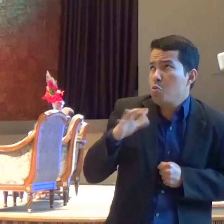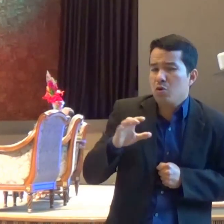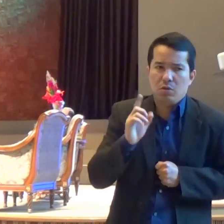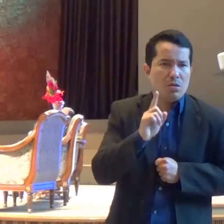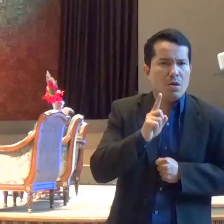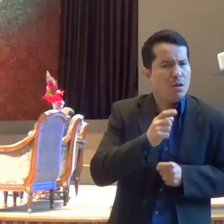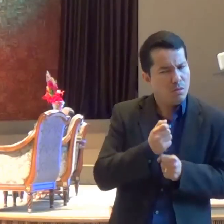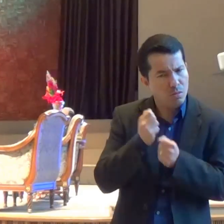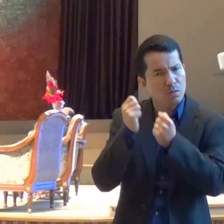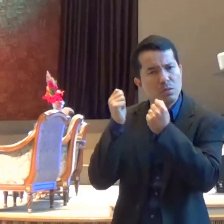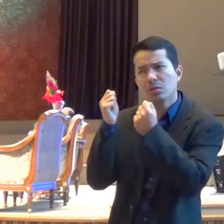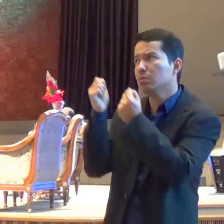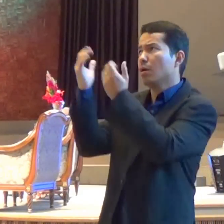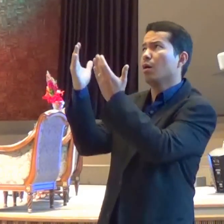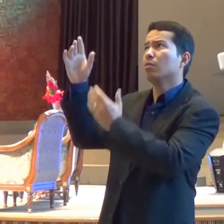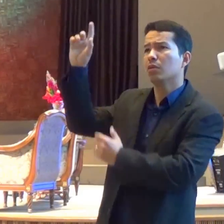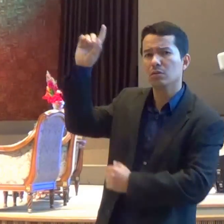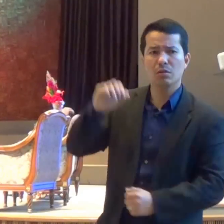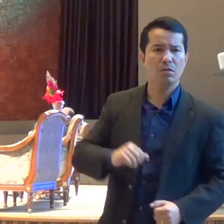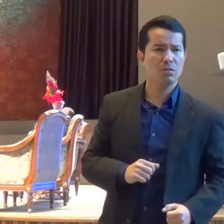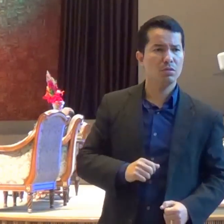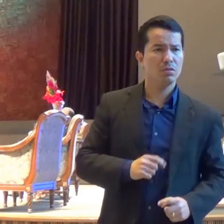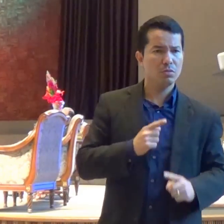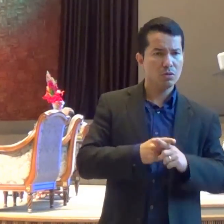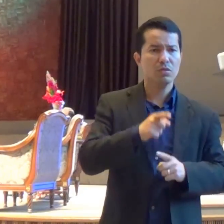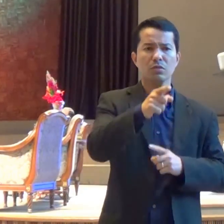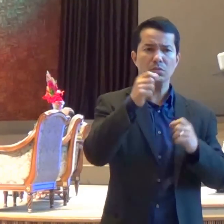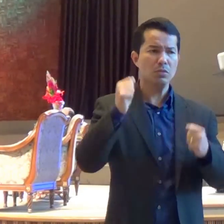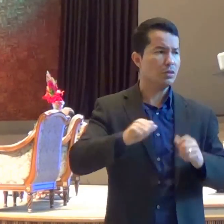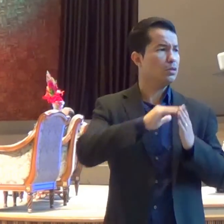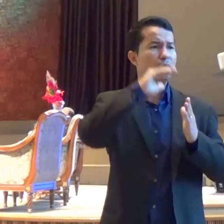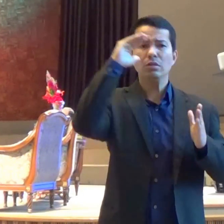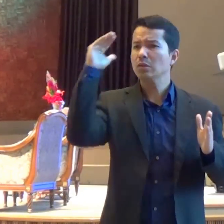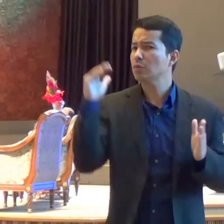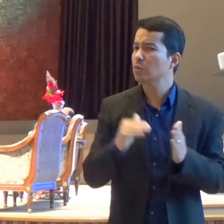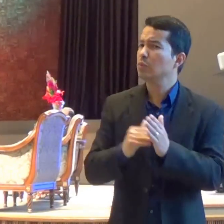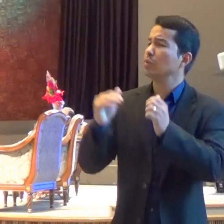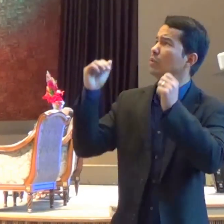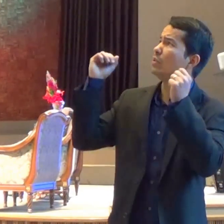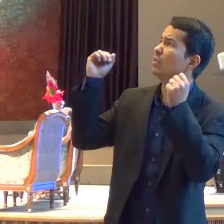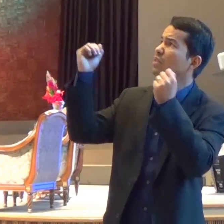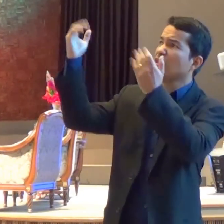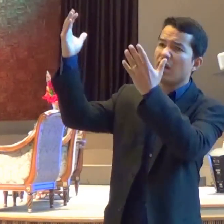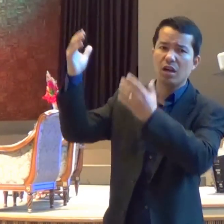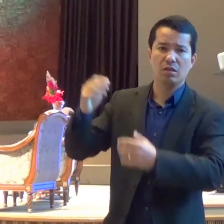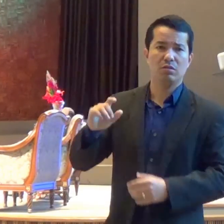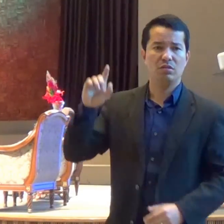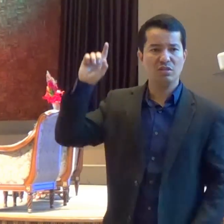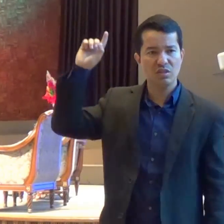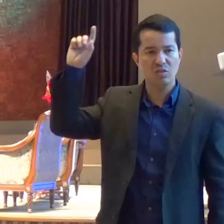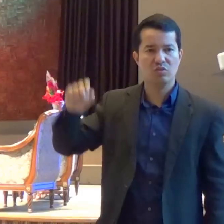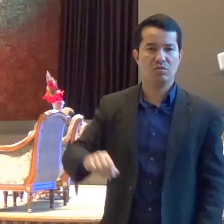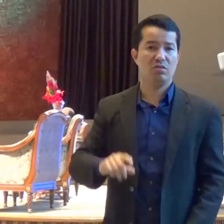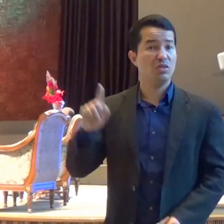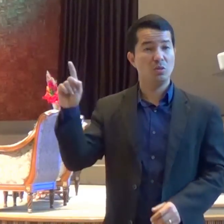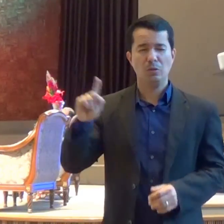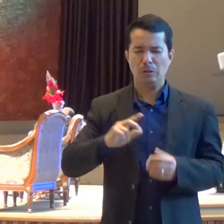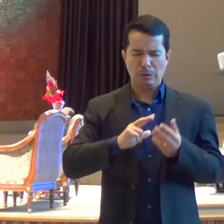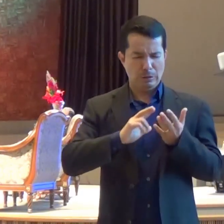aqui é privado Eu tranquei as sete chaves Ele diz Querido Ou eu mexo em tudo Ou não dá Por isso